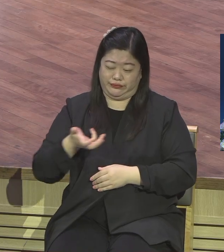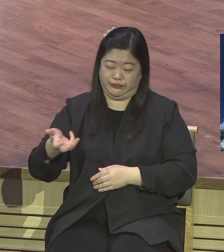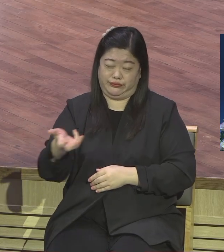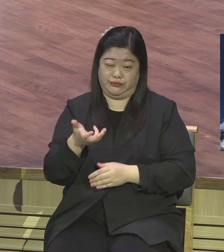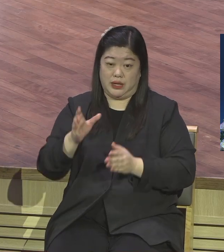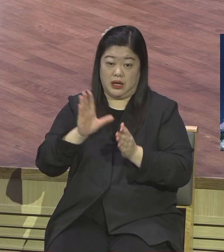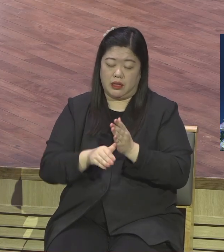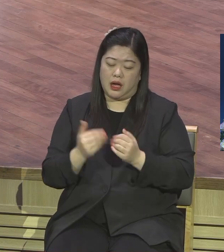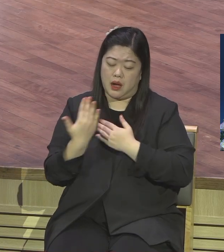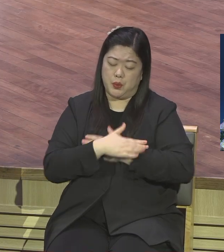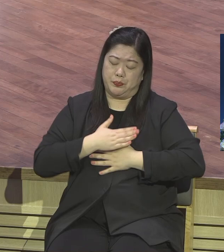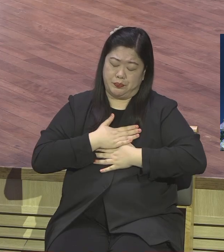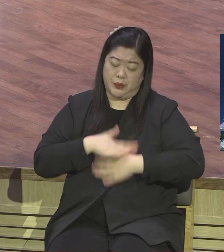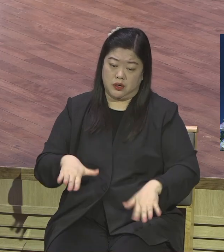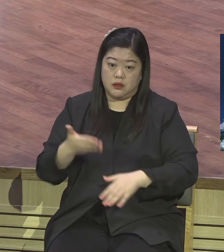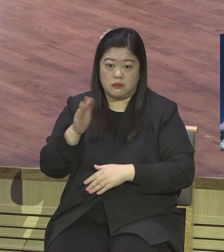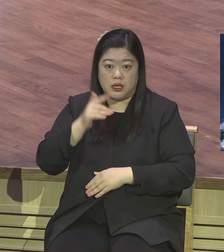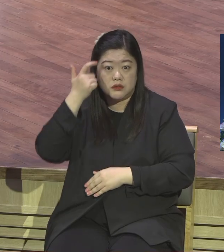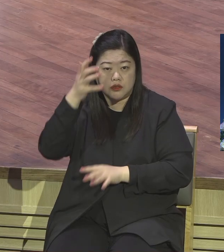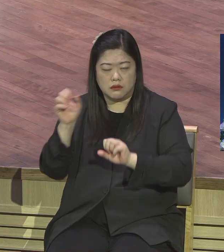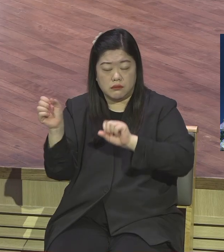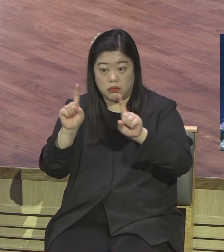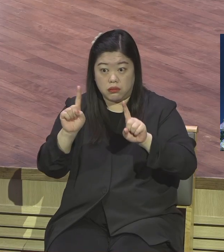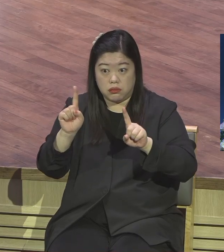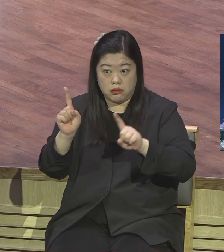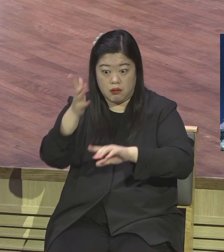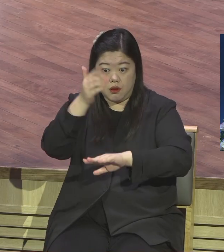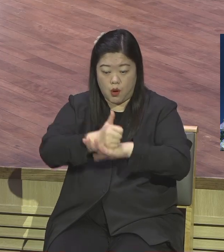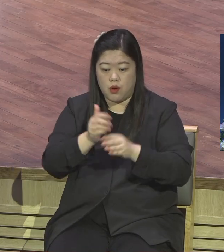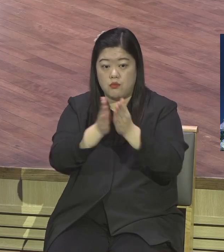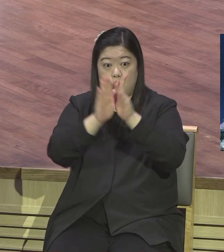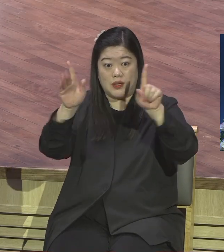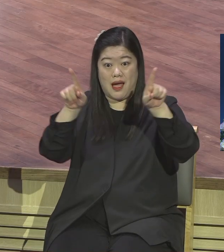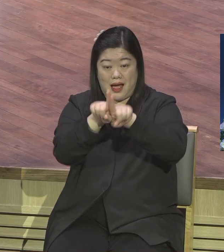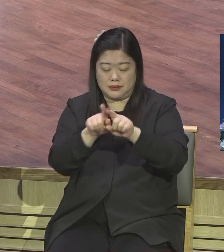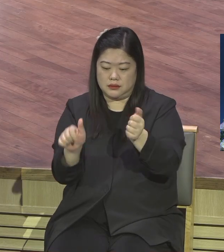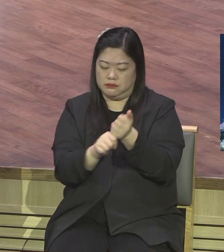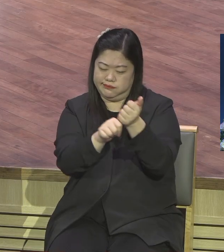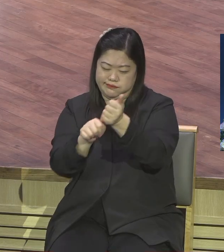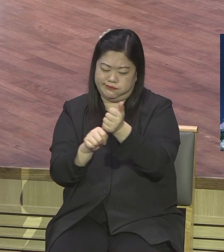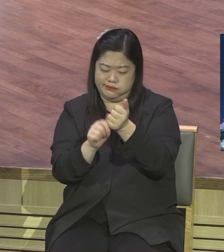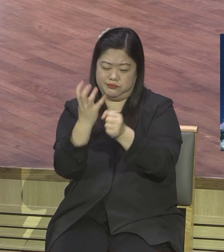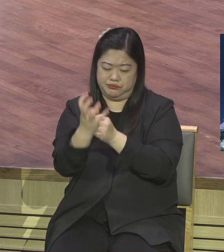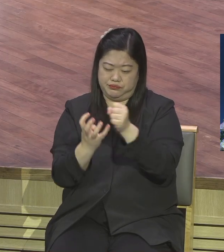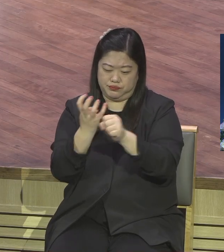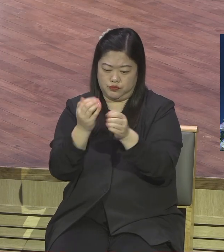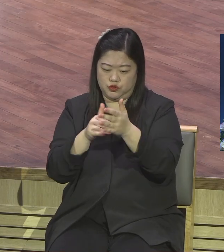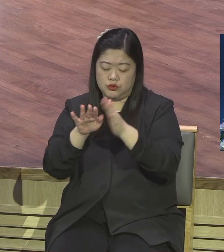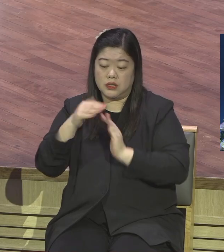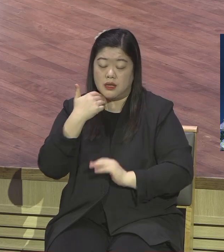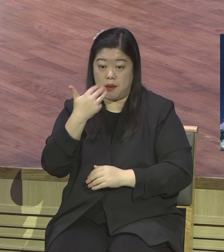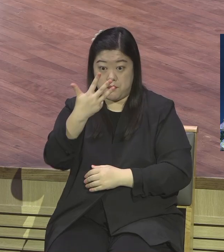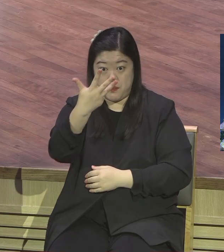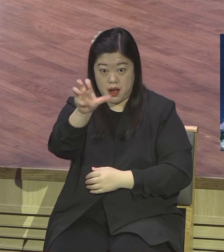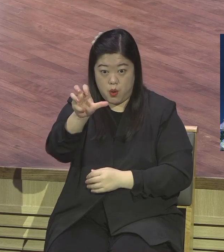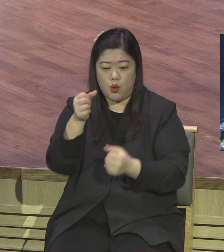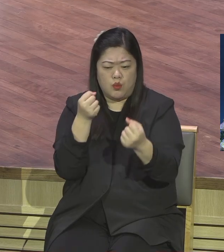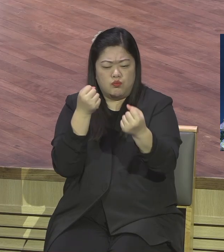싸웠던지 그걸 그대로 유지한 거예요 여러분의 말이죠 영적으로 영적 싸움을